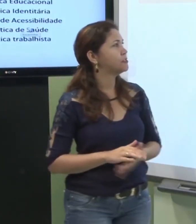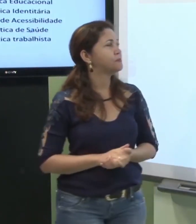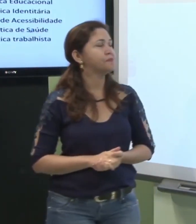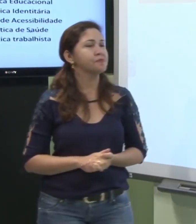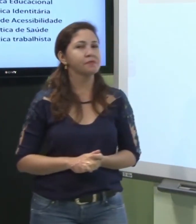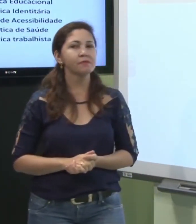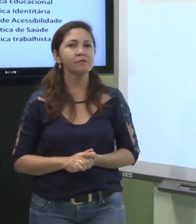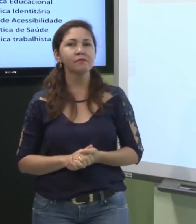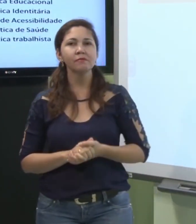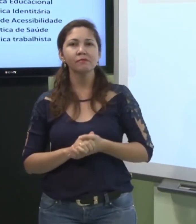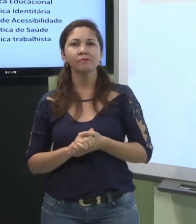eles exigem